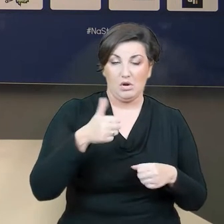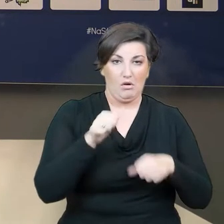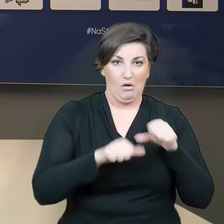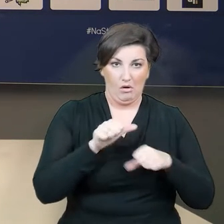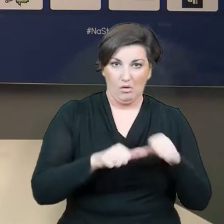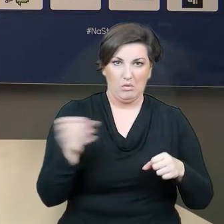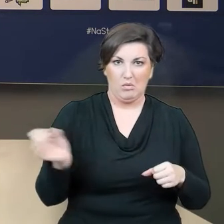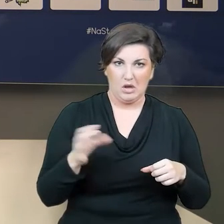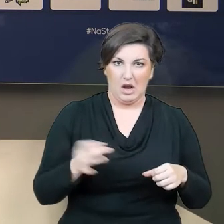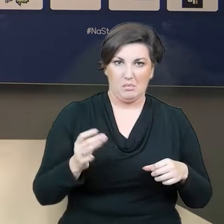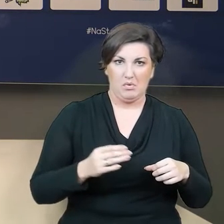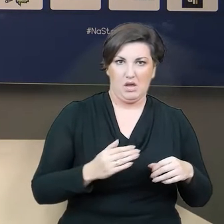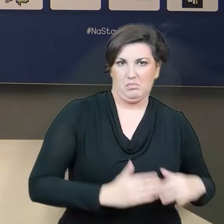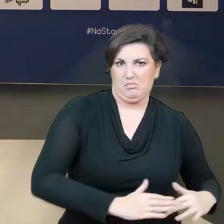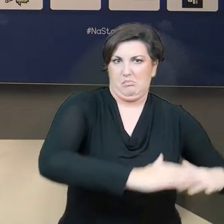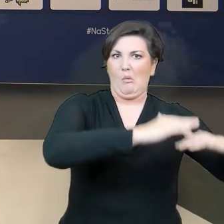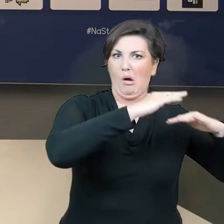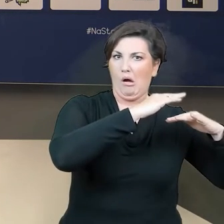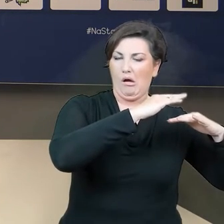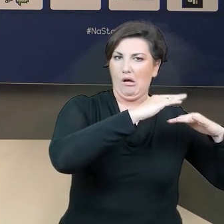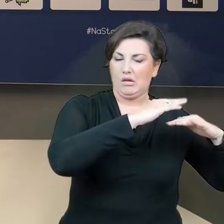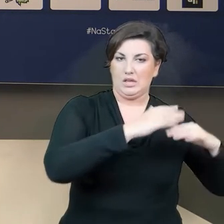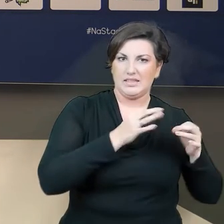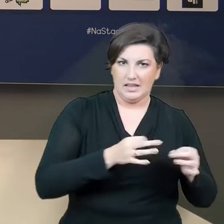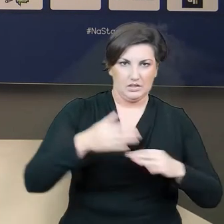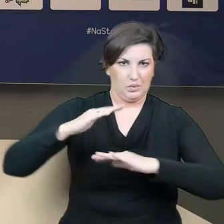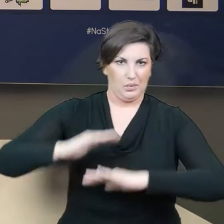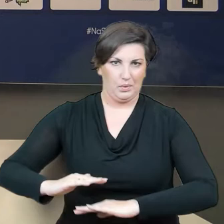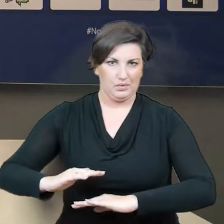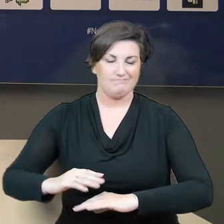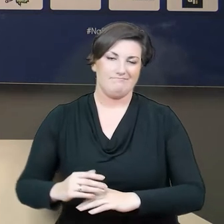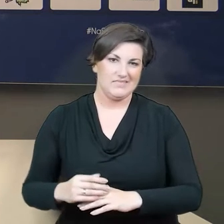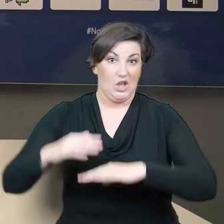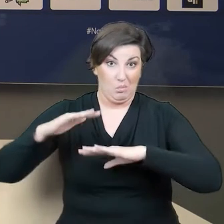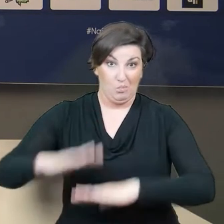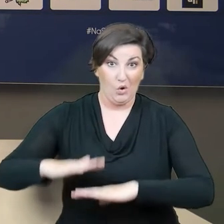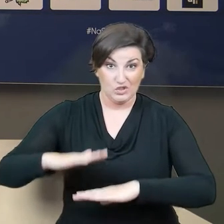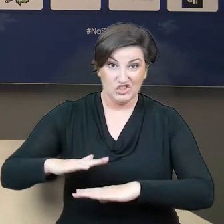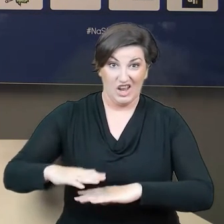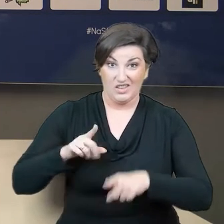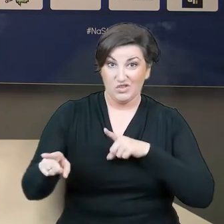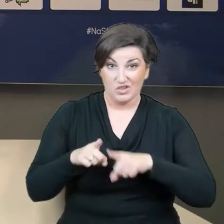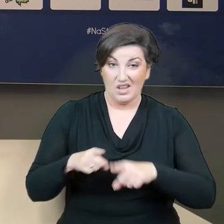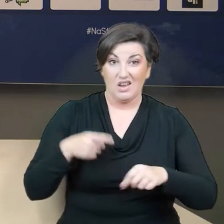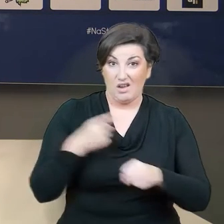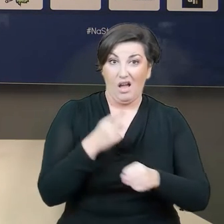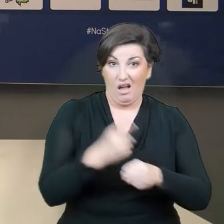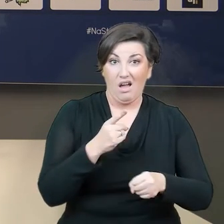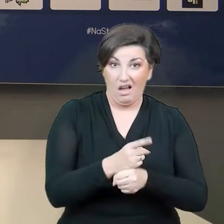Czy obecna gra jest poniżej stanu? Poniżej stanu jest zdobywanie bramek i stworzanie sobie sytuacji strzeleckich i to